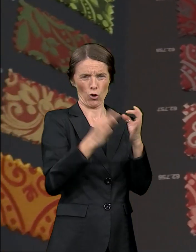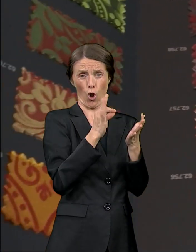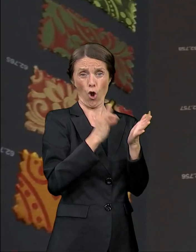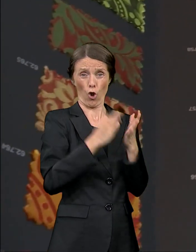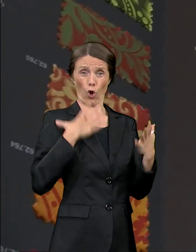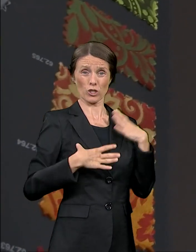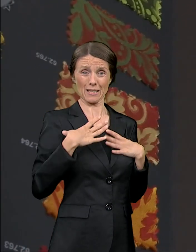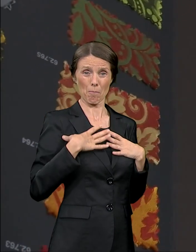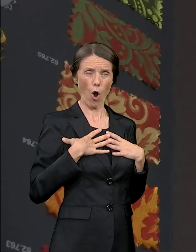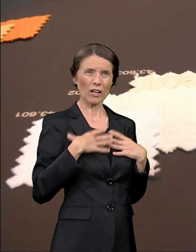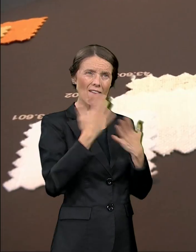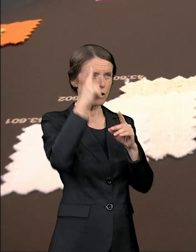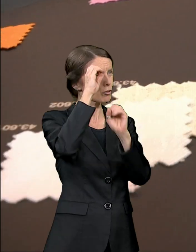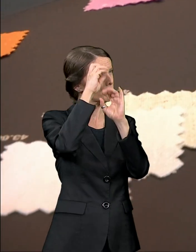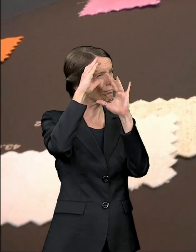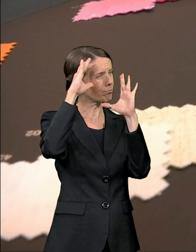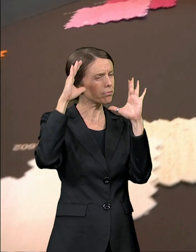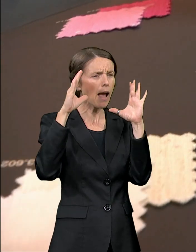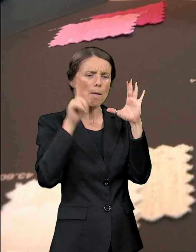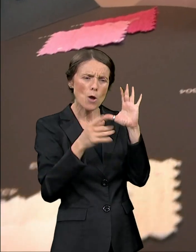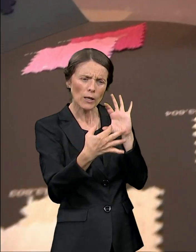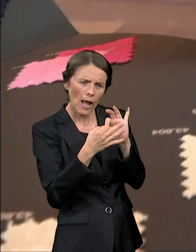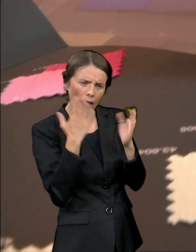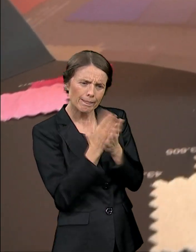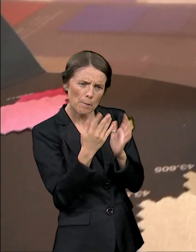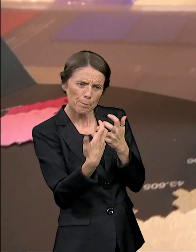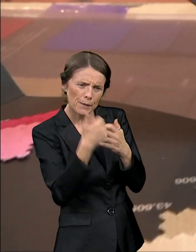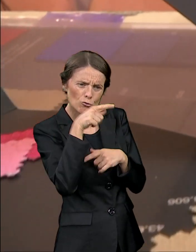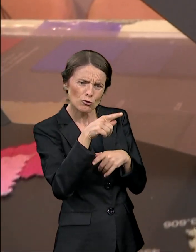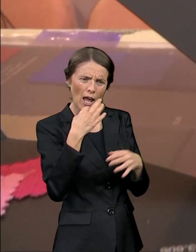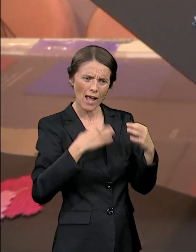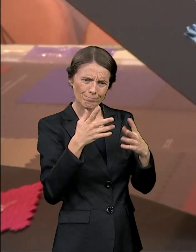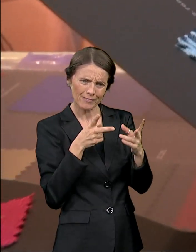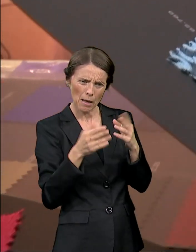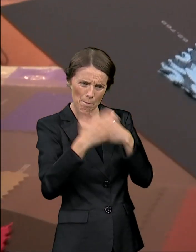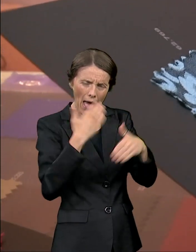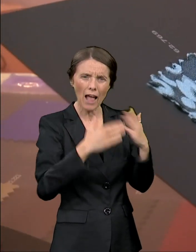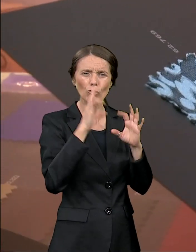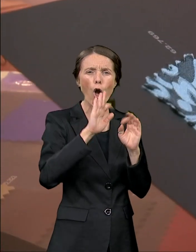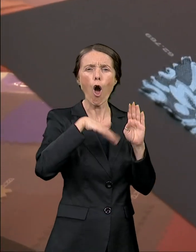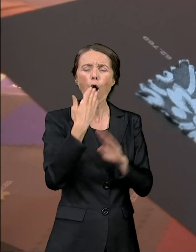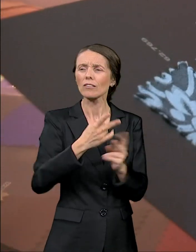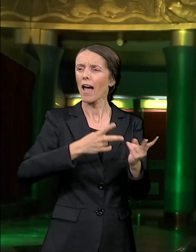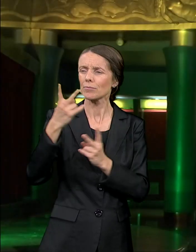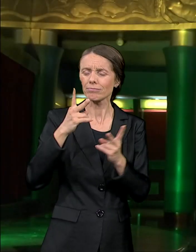materijal odlazi u krojačnicu gdje doživljava transformaciju dobija patinu boju falte ukrase. Meni je njen